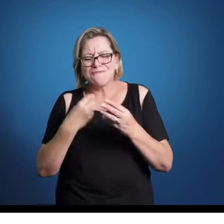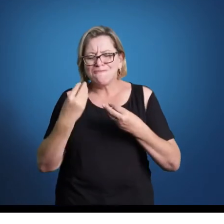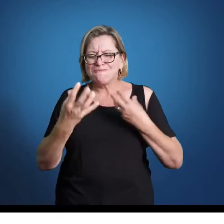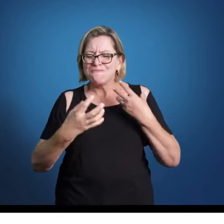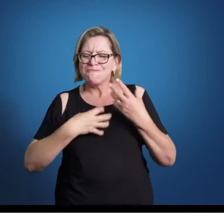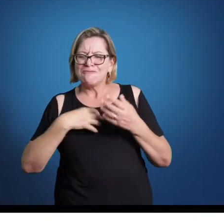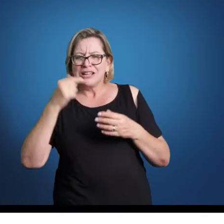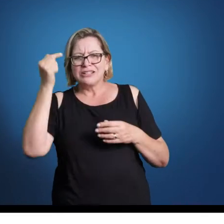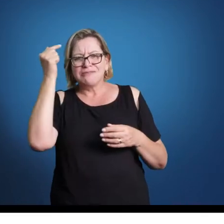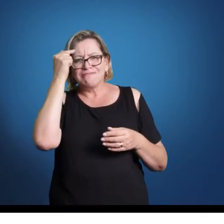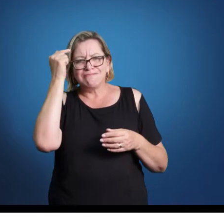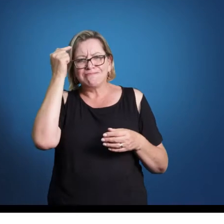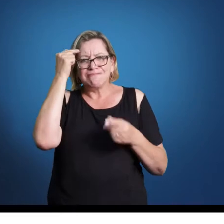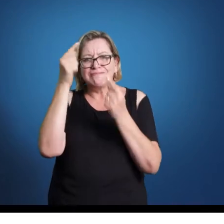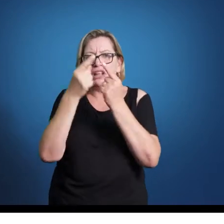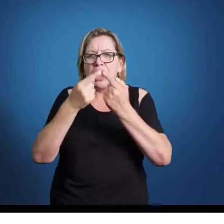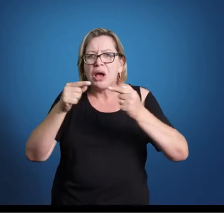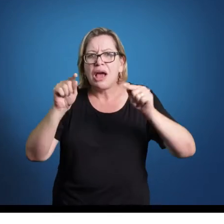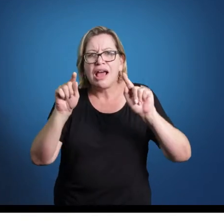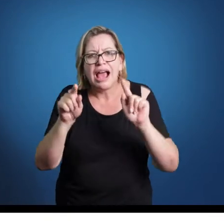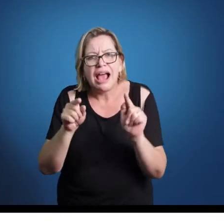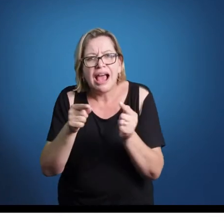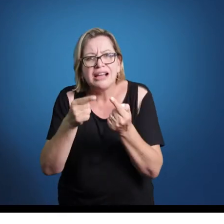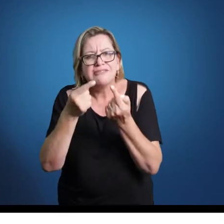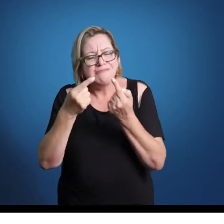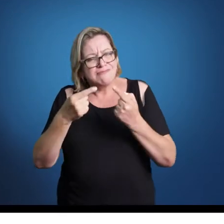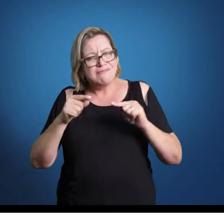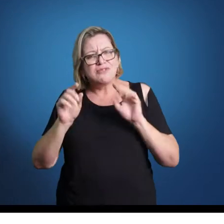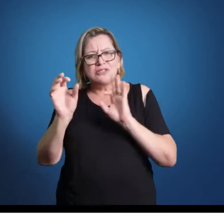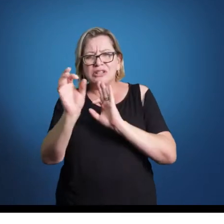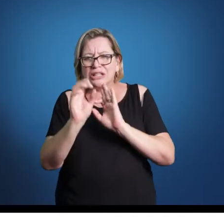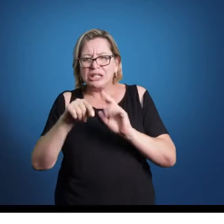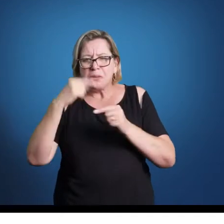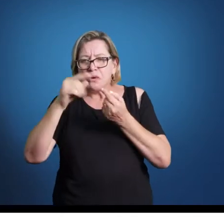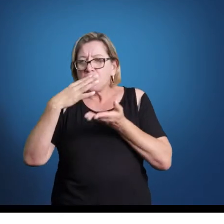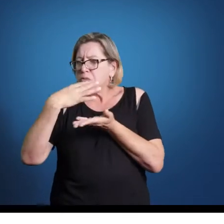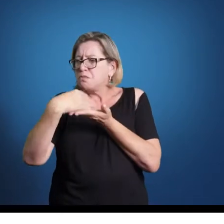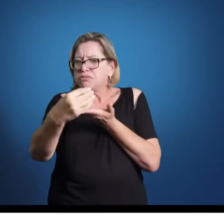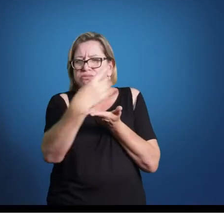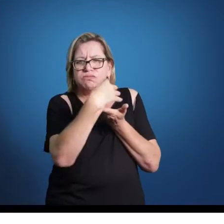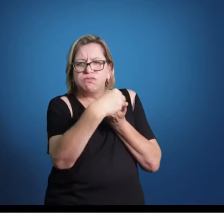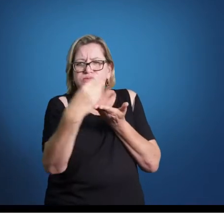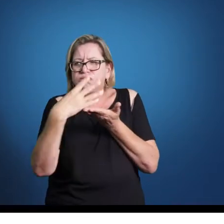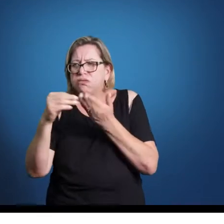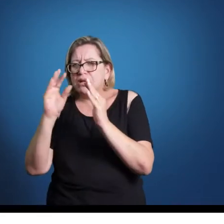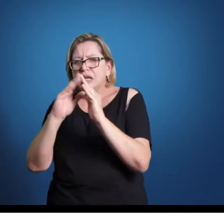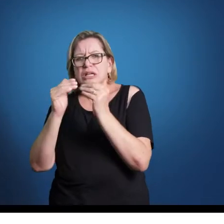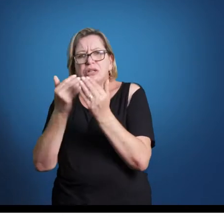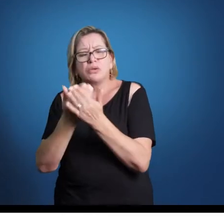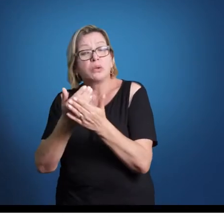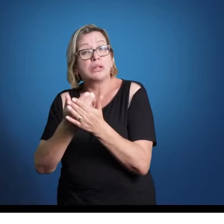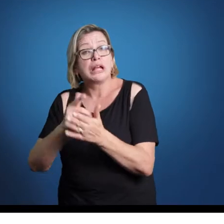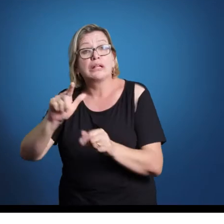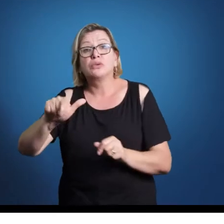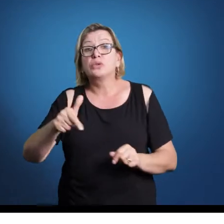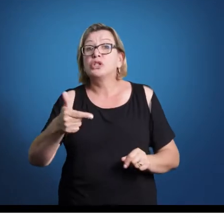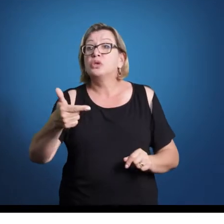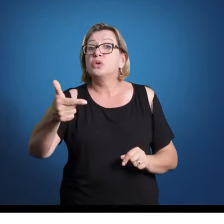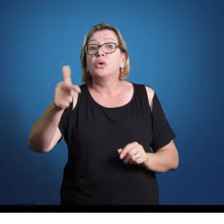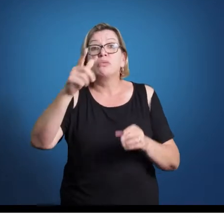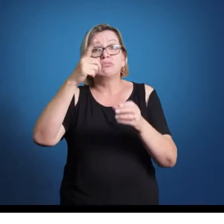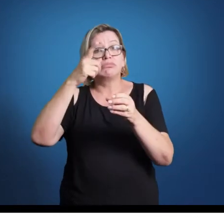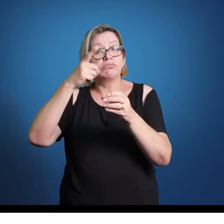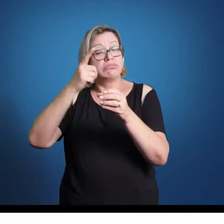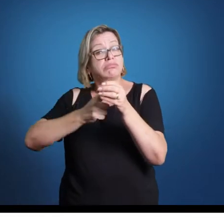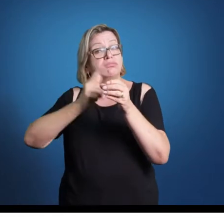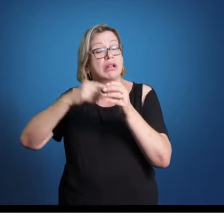musical, e que foi muito copiado, que foi muito estudado, que foi muito referenciado em outros centros importantes da Europa, como Paris,